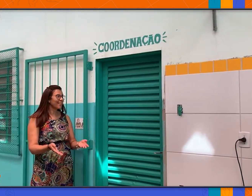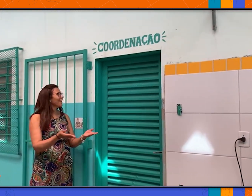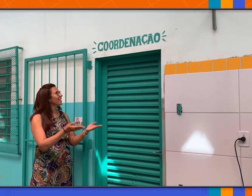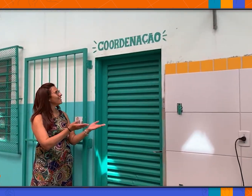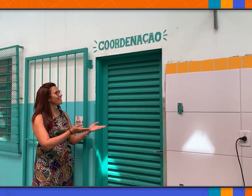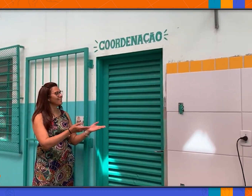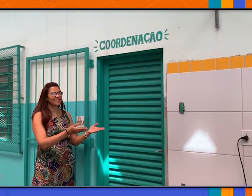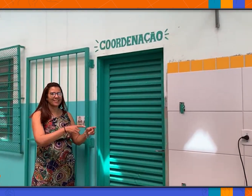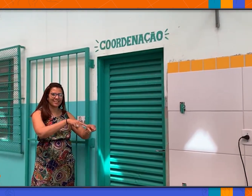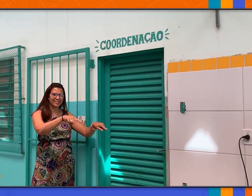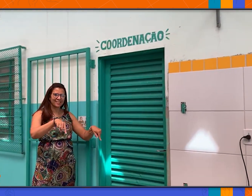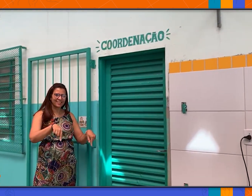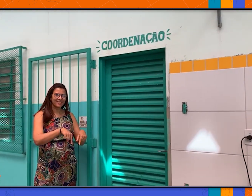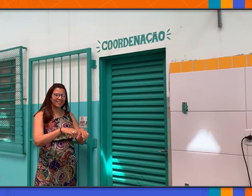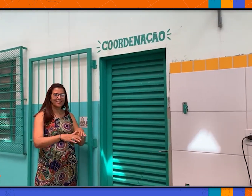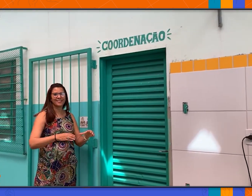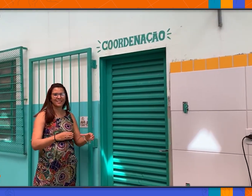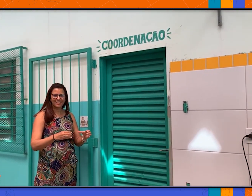banheiro é a nossa sala de coordenação.